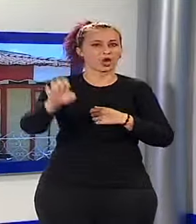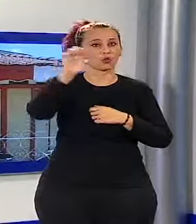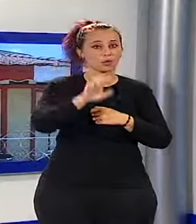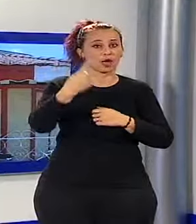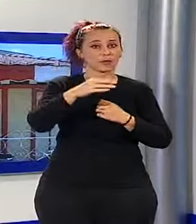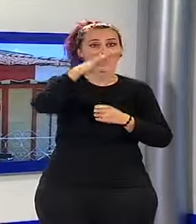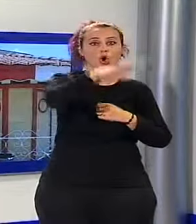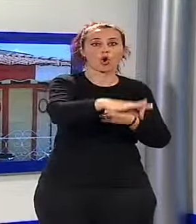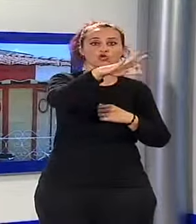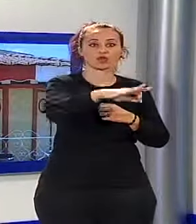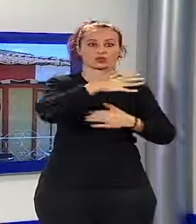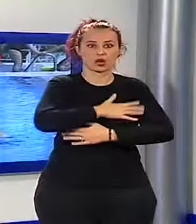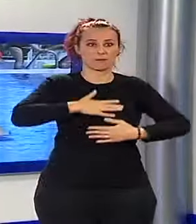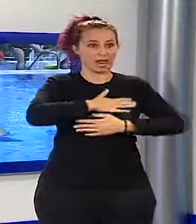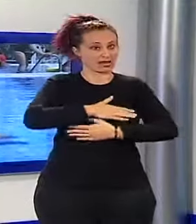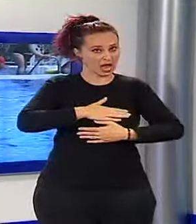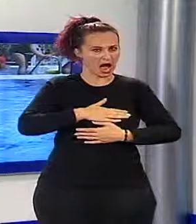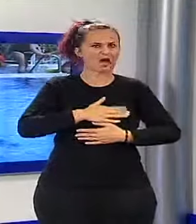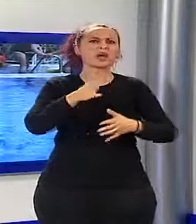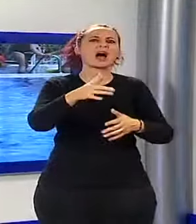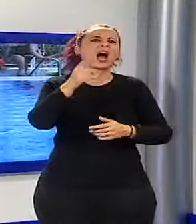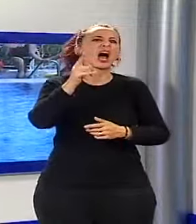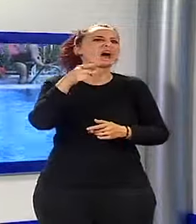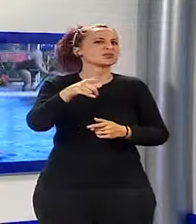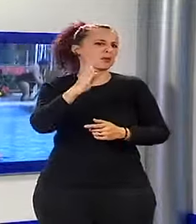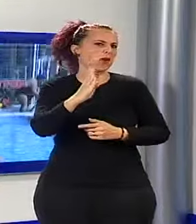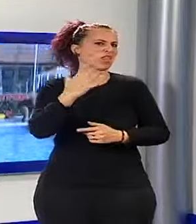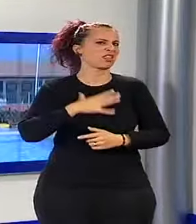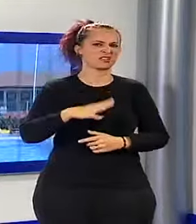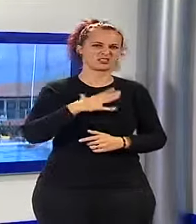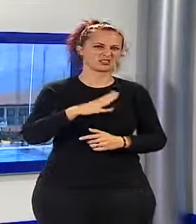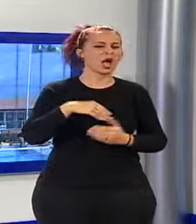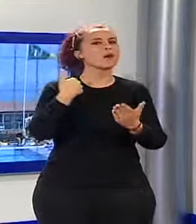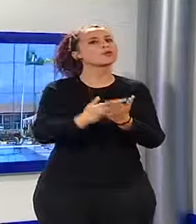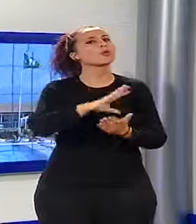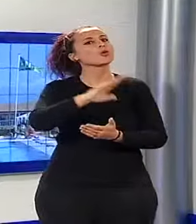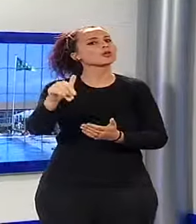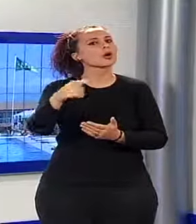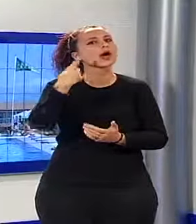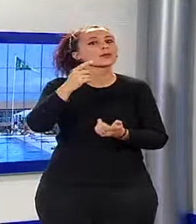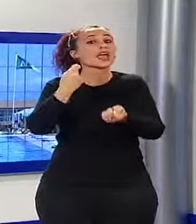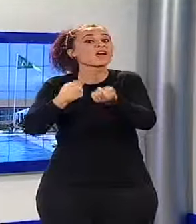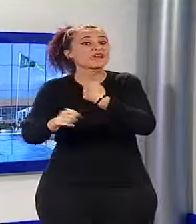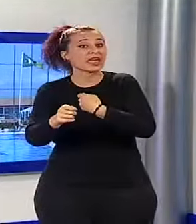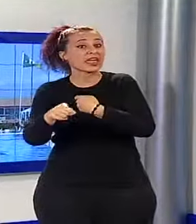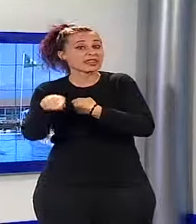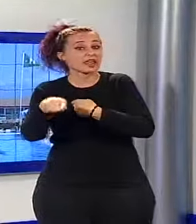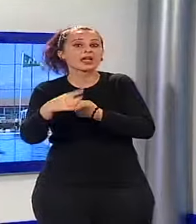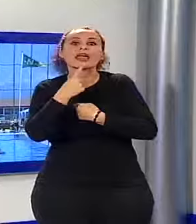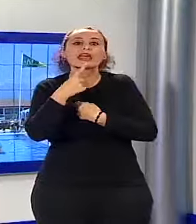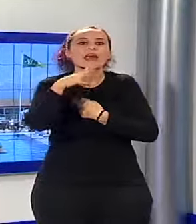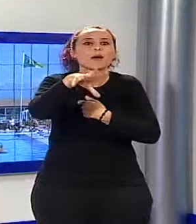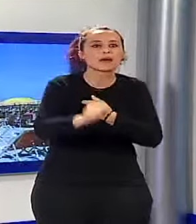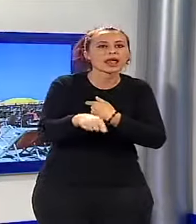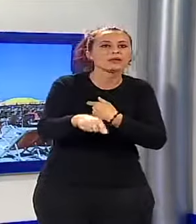balneari, una delle soluzioni proposte era la vendita agli attuali concessionari della parte edemaniale su cui sorgono gli stabilimenti